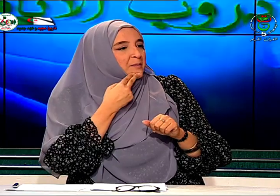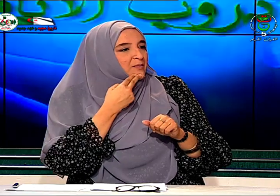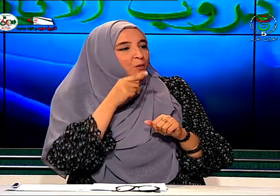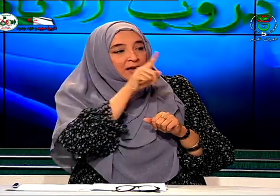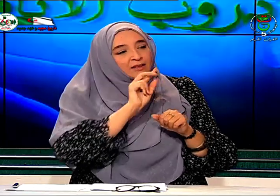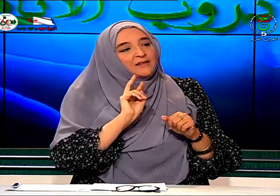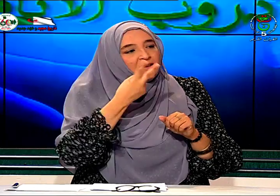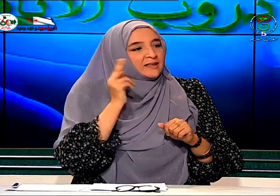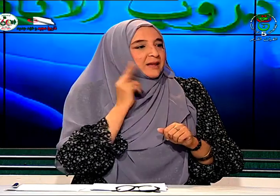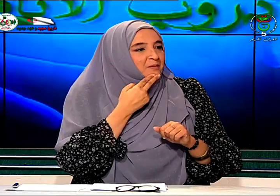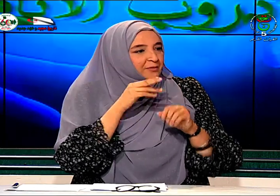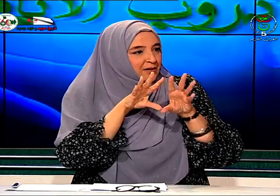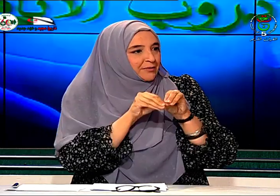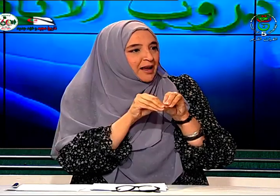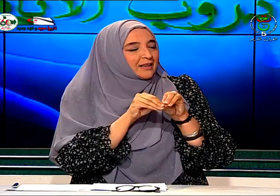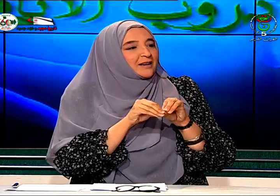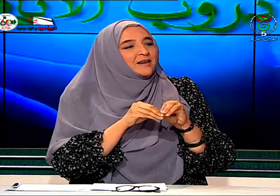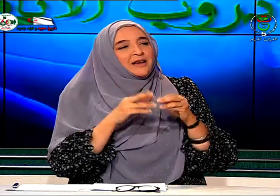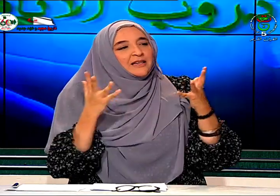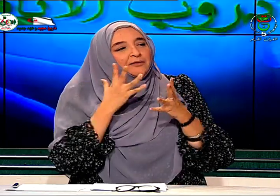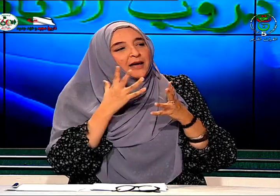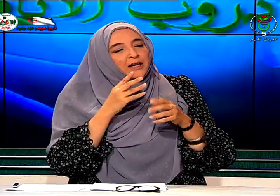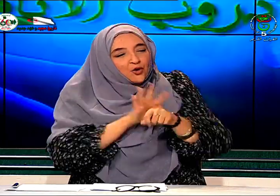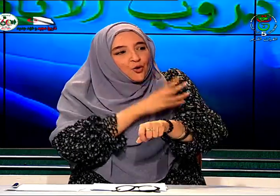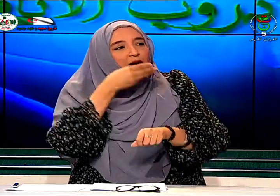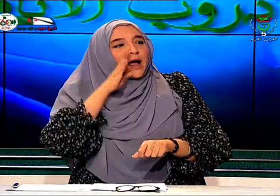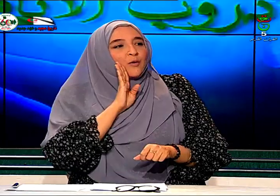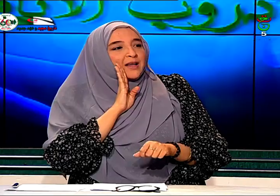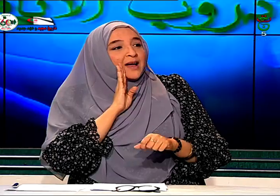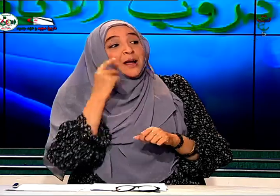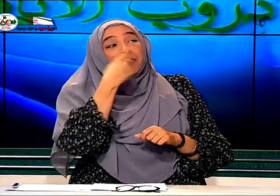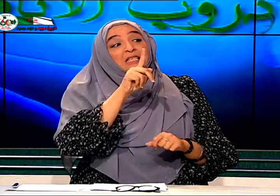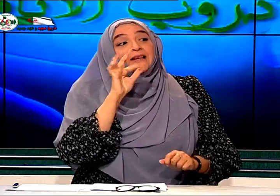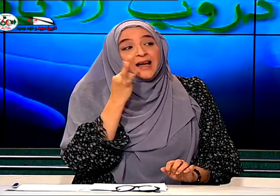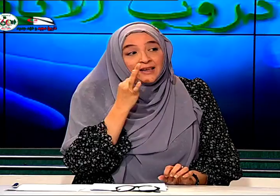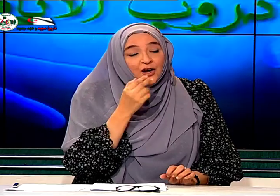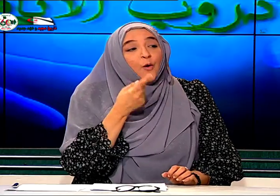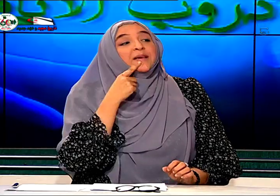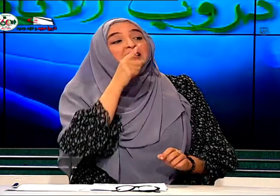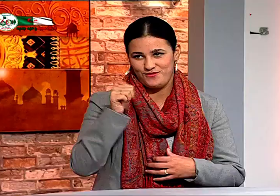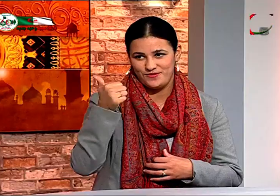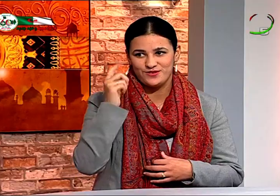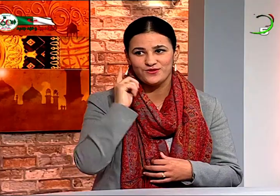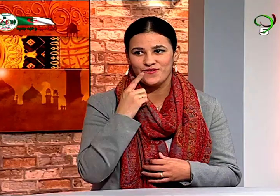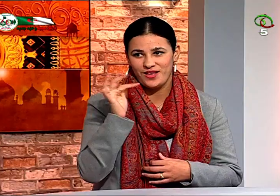وأنت تاني الصم في العائلة كيف كان الشعور الأولياء بالنسبة لأخيك وبالنسبة لك نعم